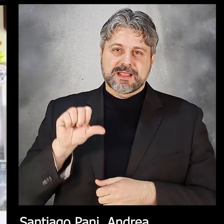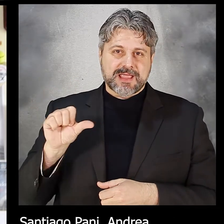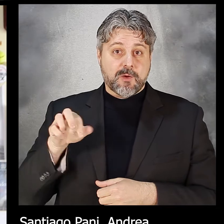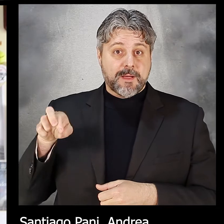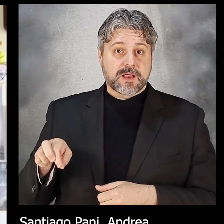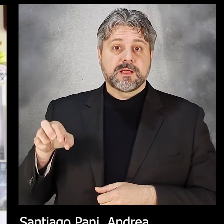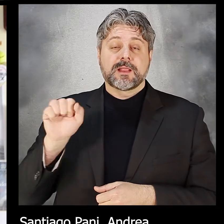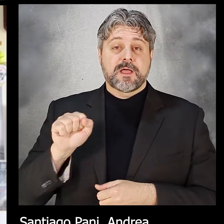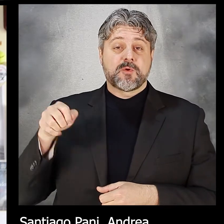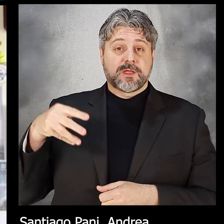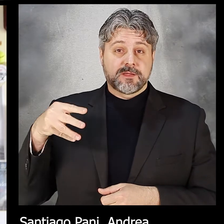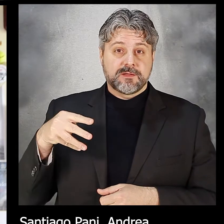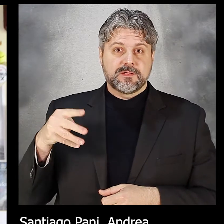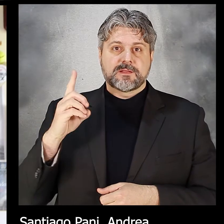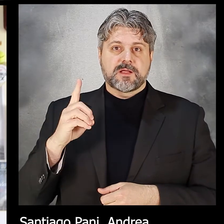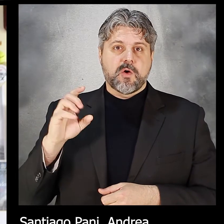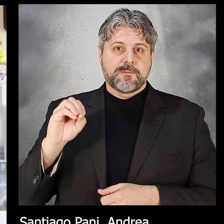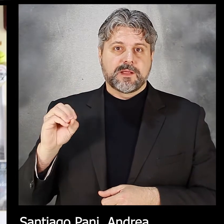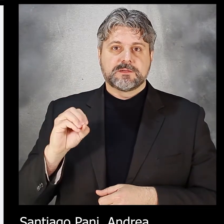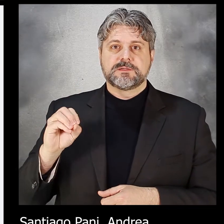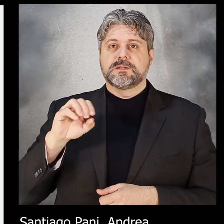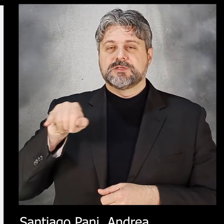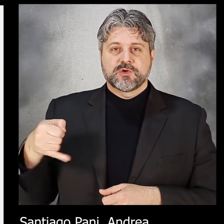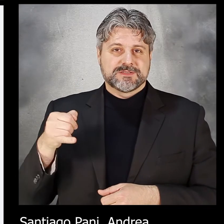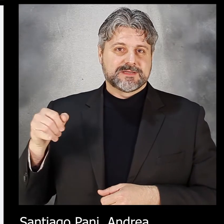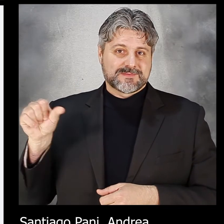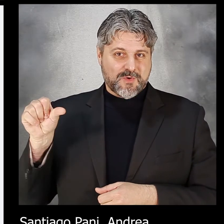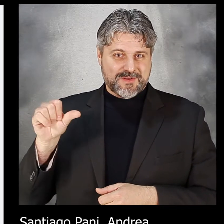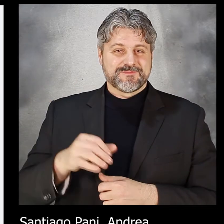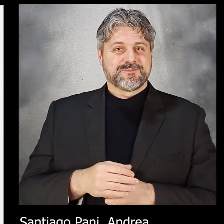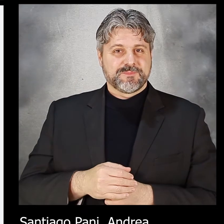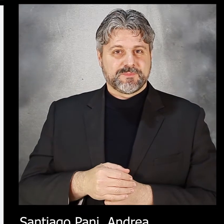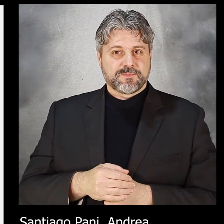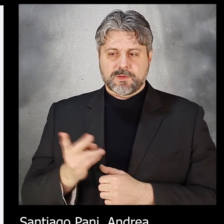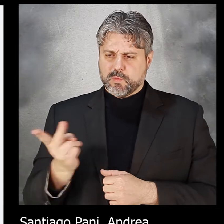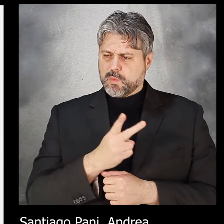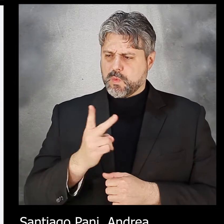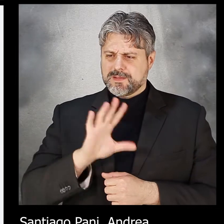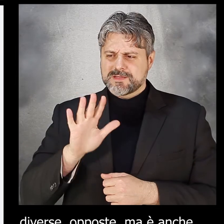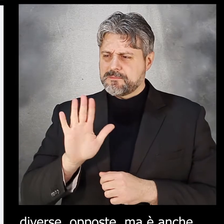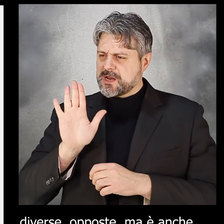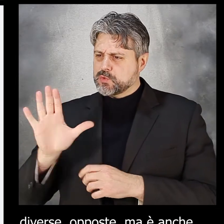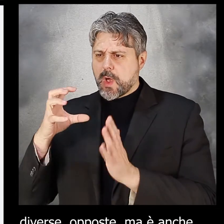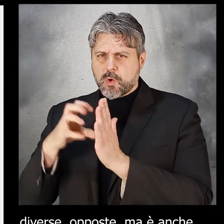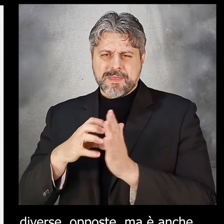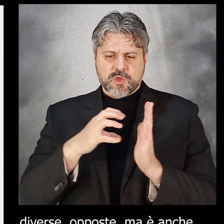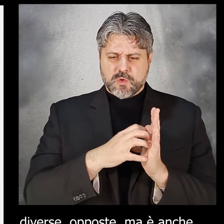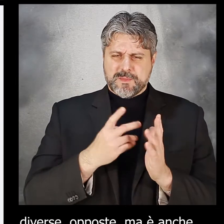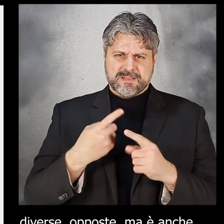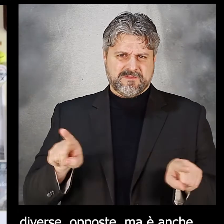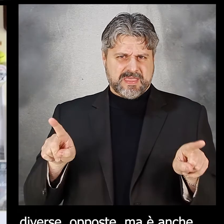Santiago Pani, Andrea Montagnani, Dana Oppen e Gerusa Simone. Le due sembrano parlare lingue diverse,